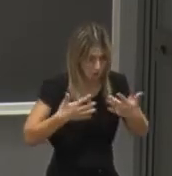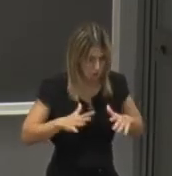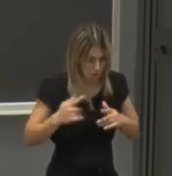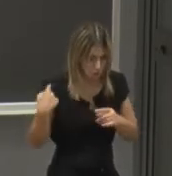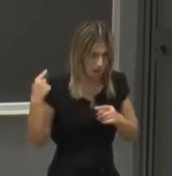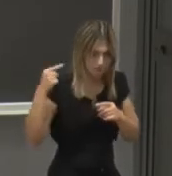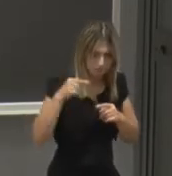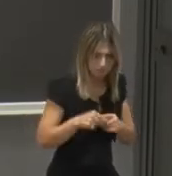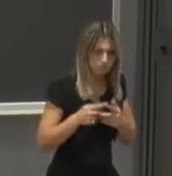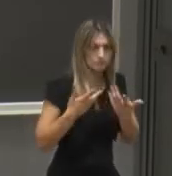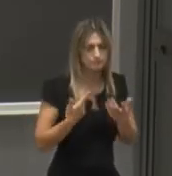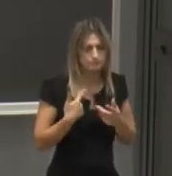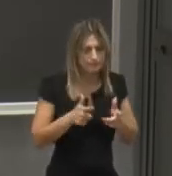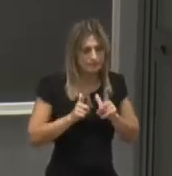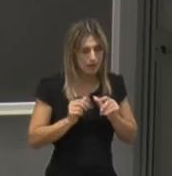consentito di